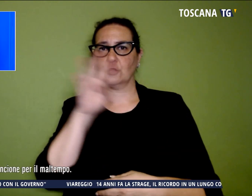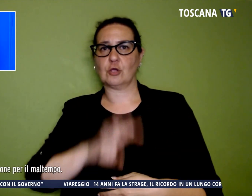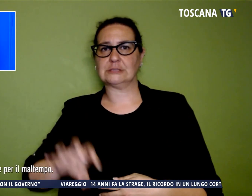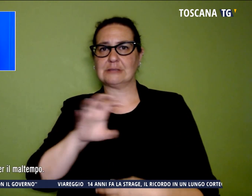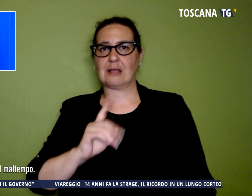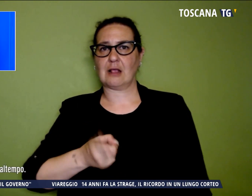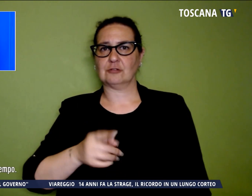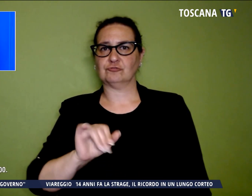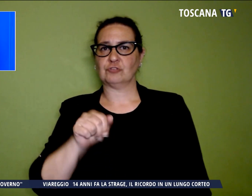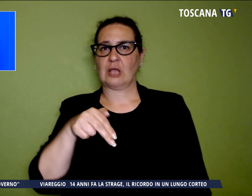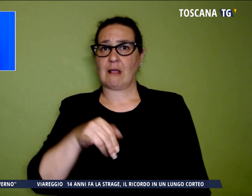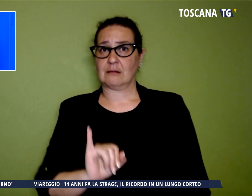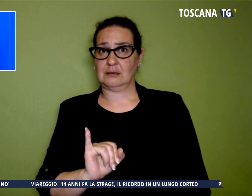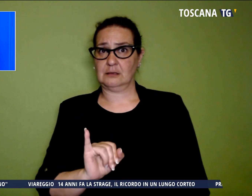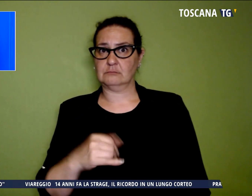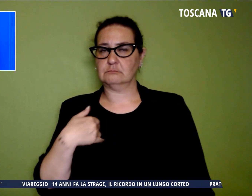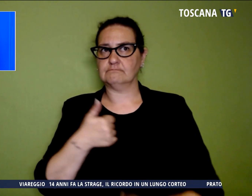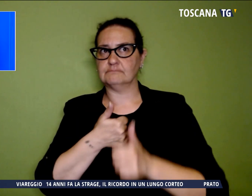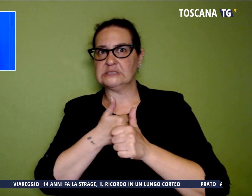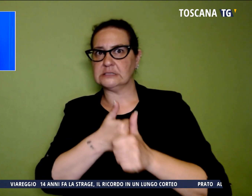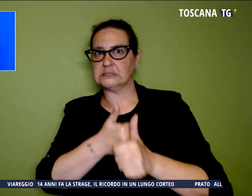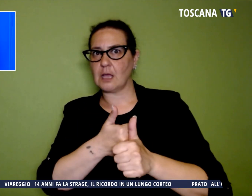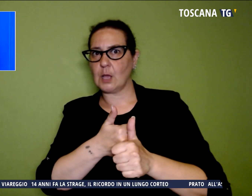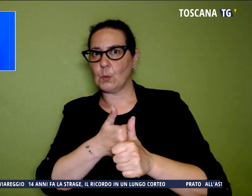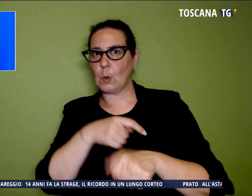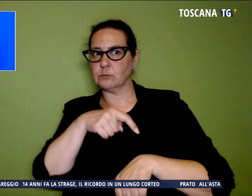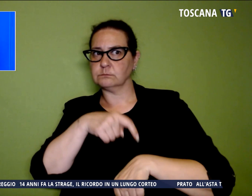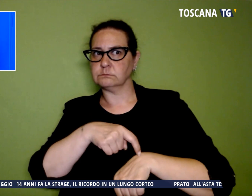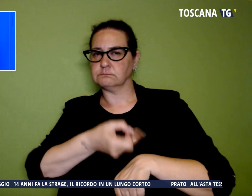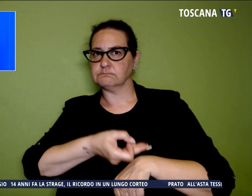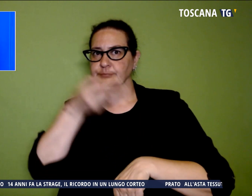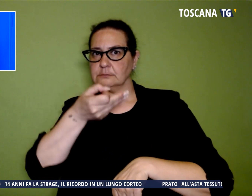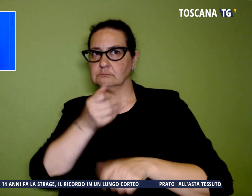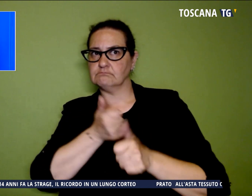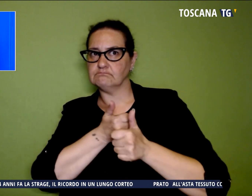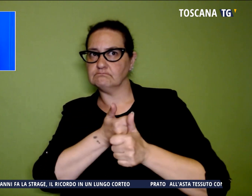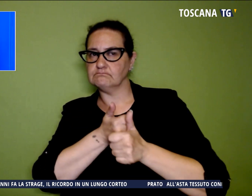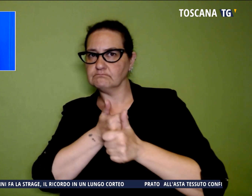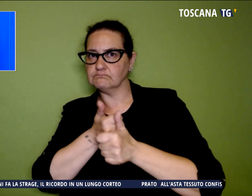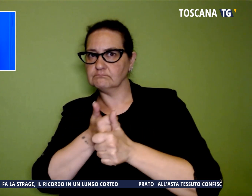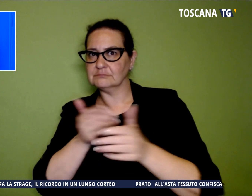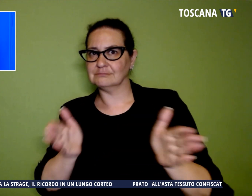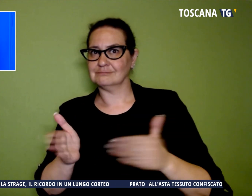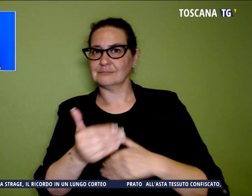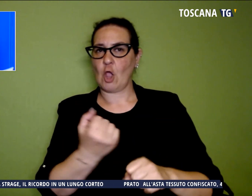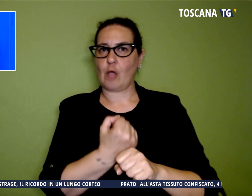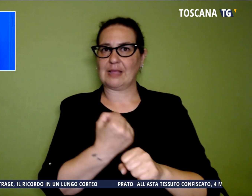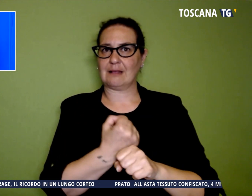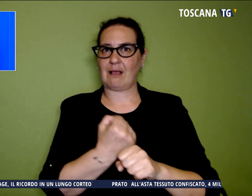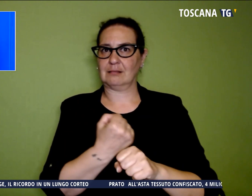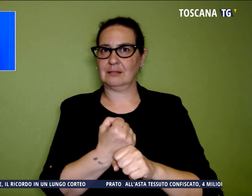seguo in tempo reale con la sala operativa, la forte perturbazione che